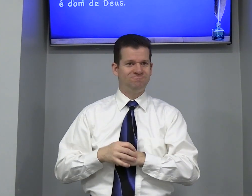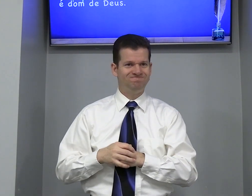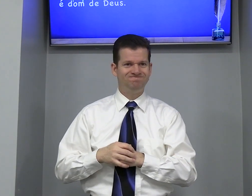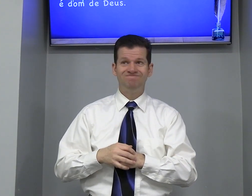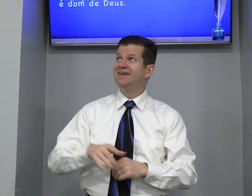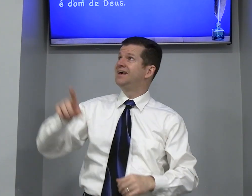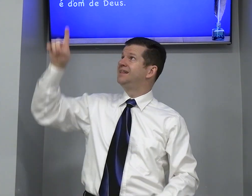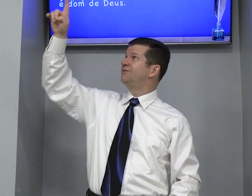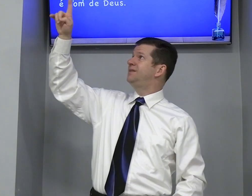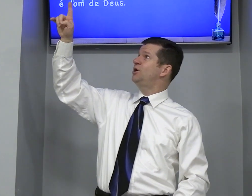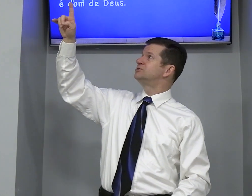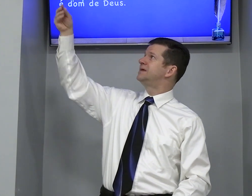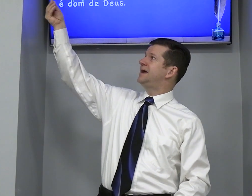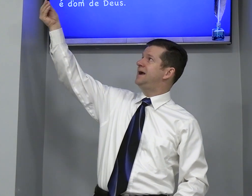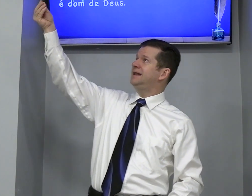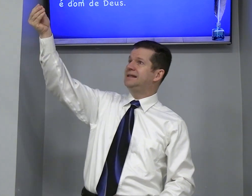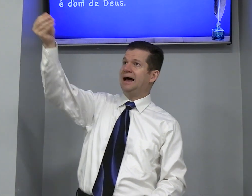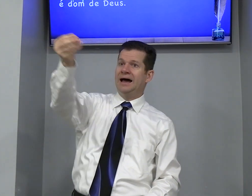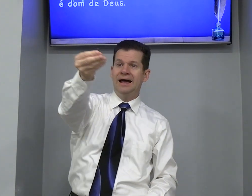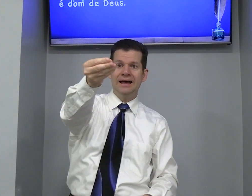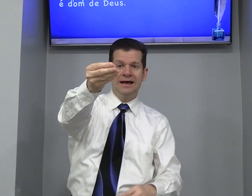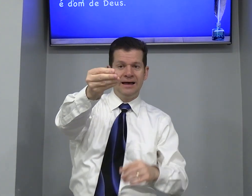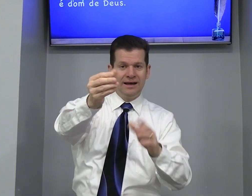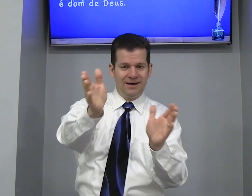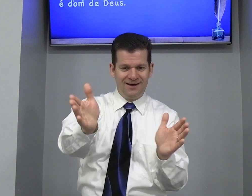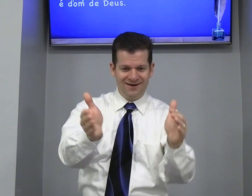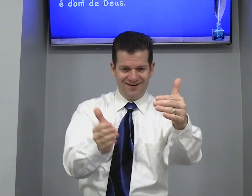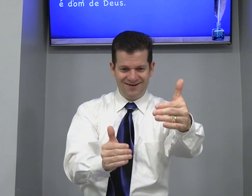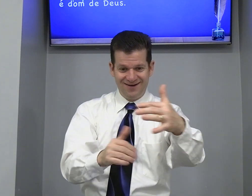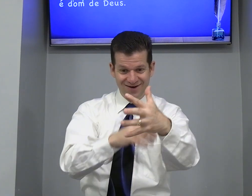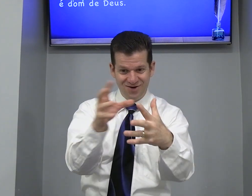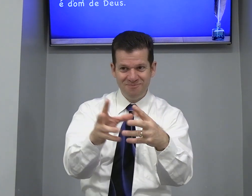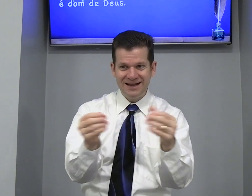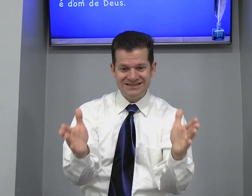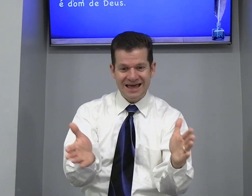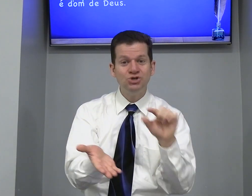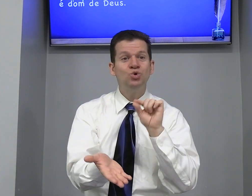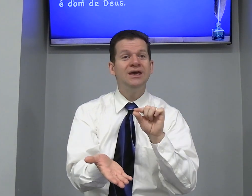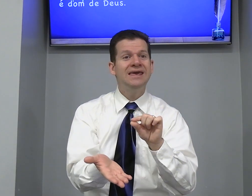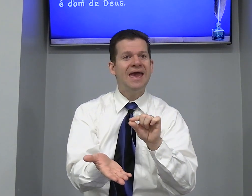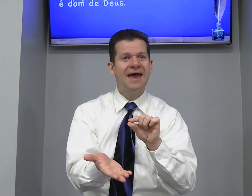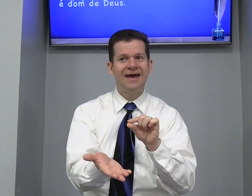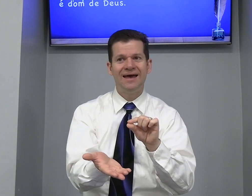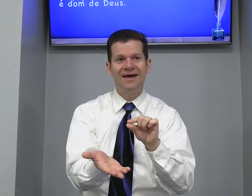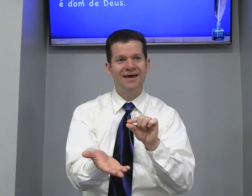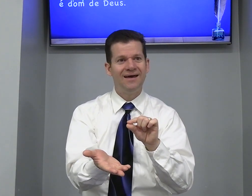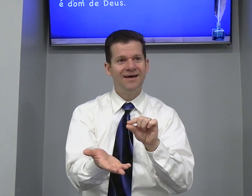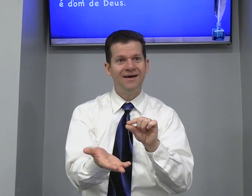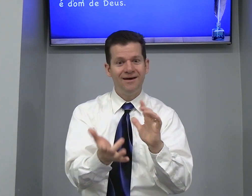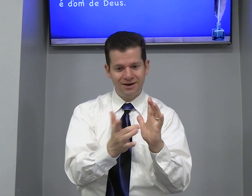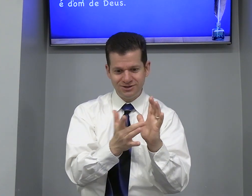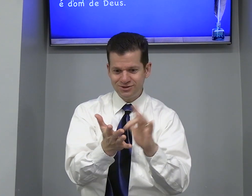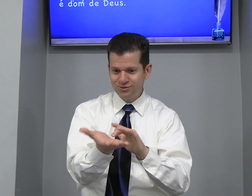Então Deus Ele dá Um presente O que que é? Fia Jesus